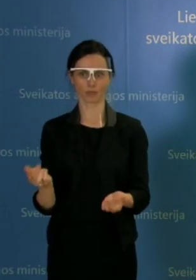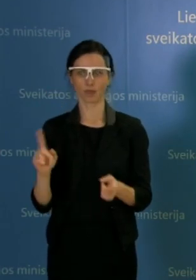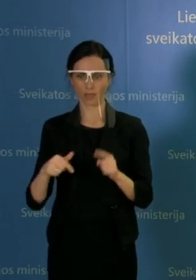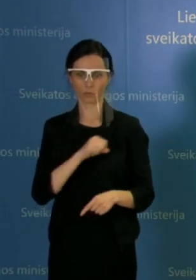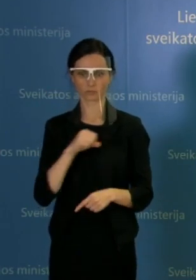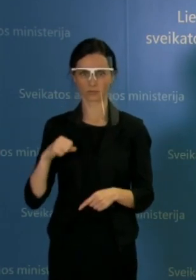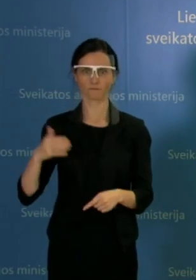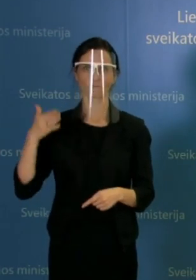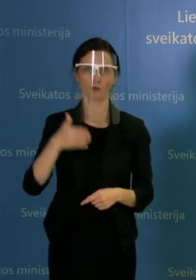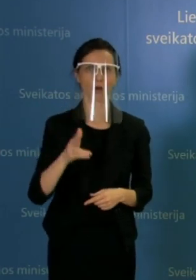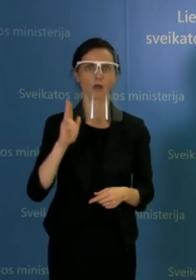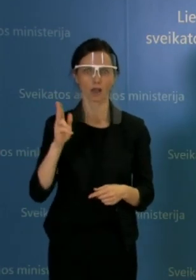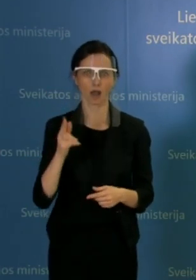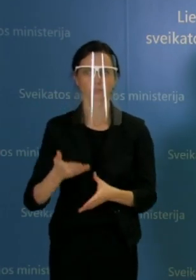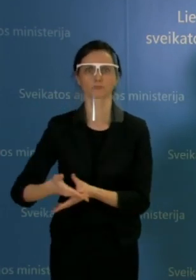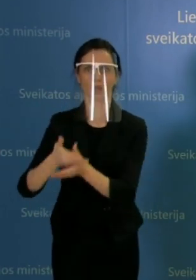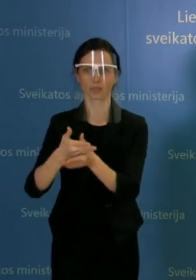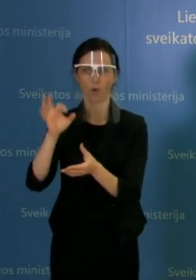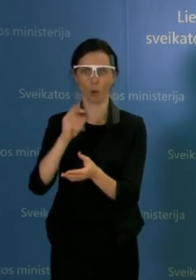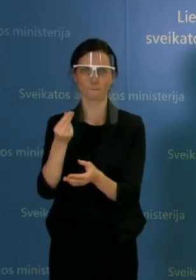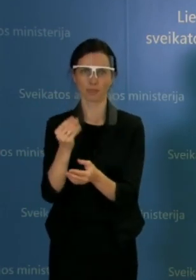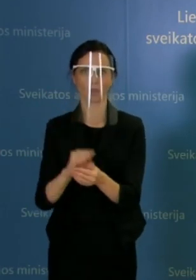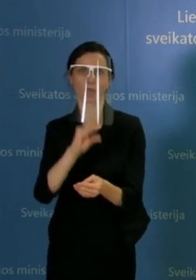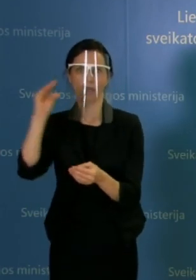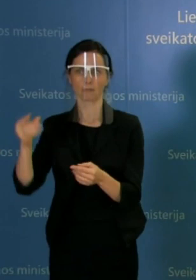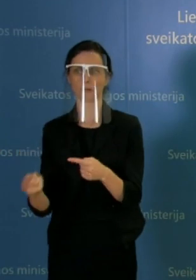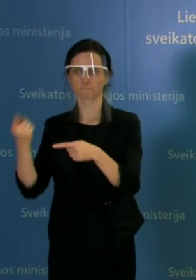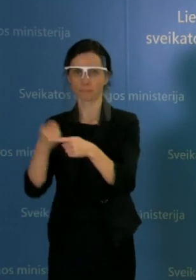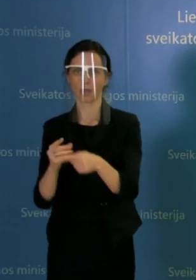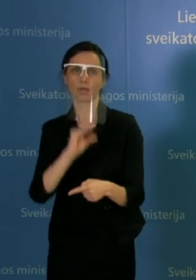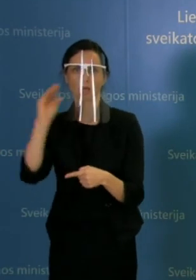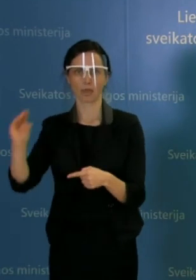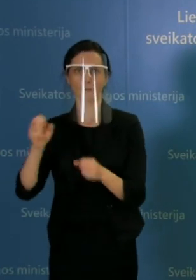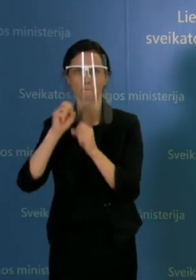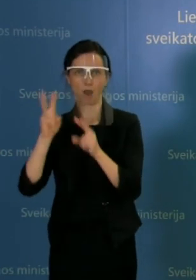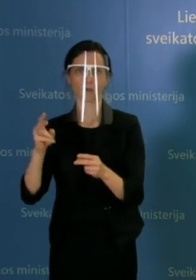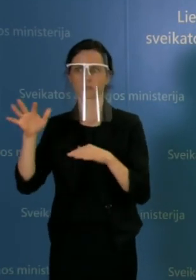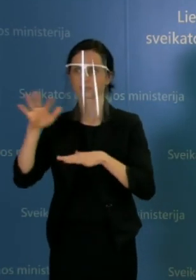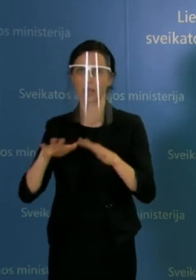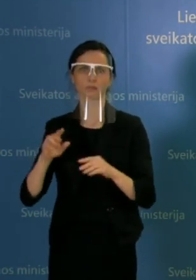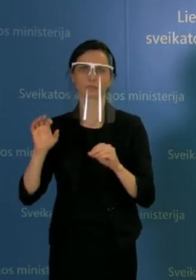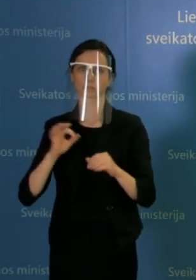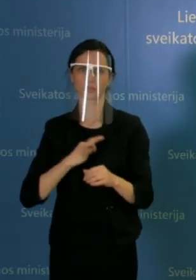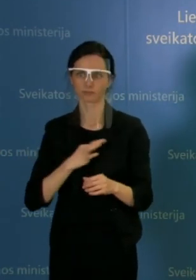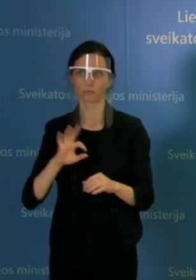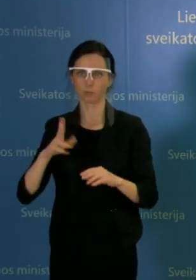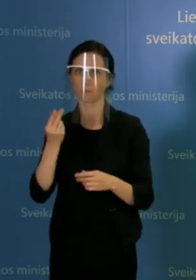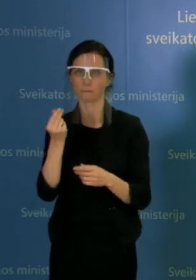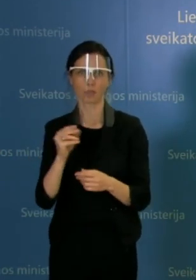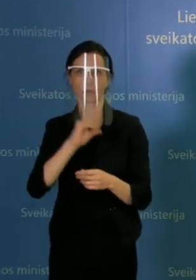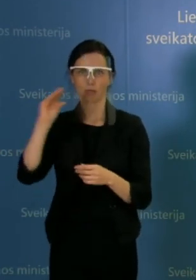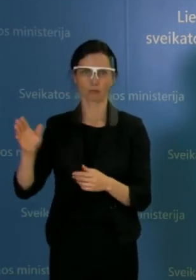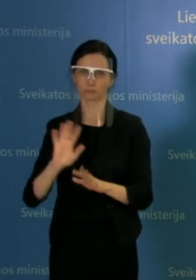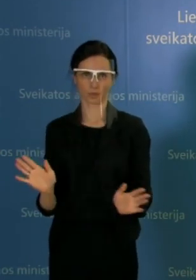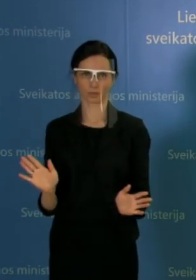savanorystai nėra kalbama apie atlygius ar jo labiau priedus už darbą pavojingomis sąlygomis, nes savanoriai, nes